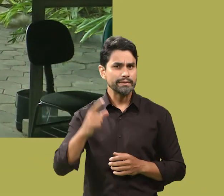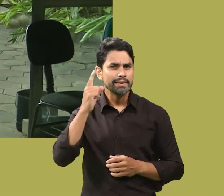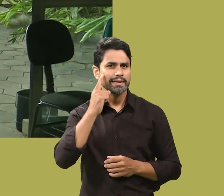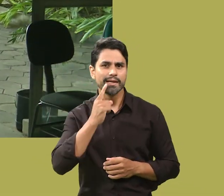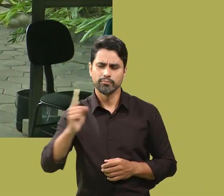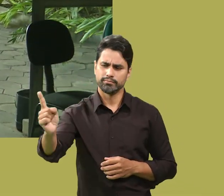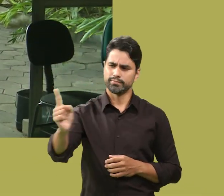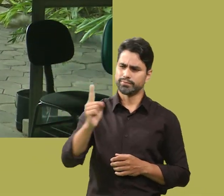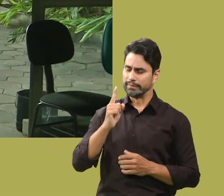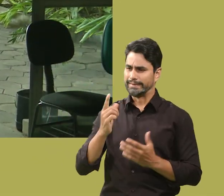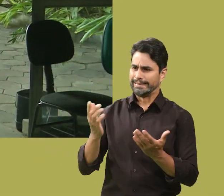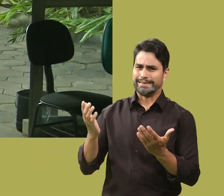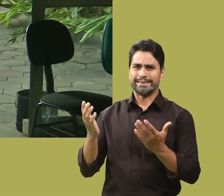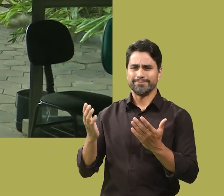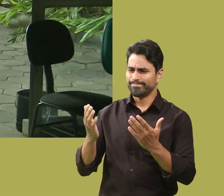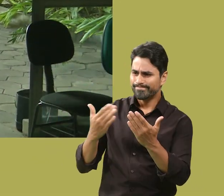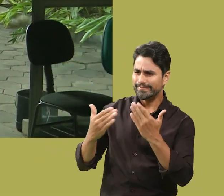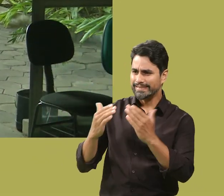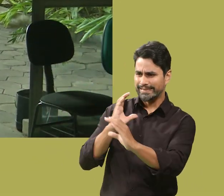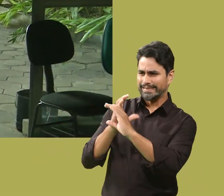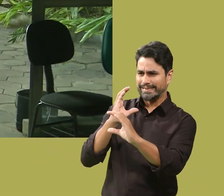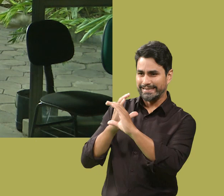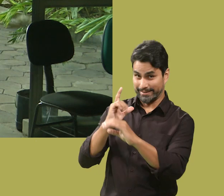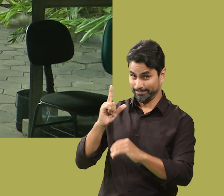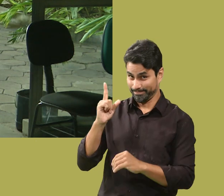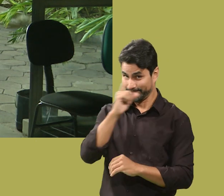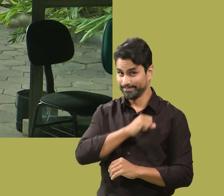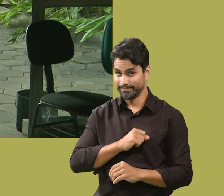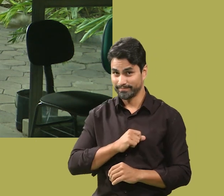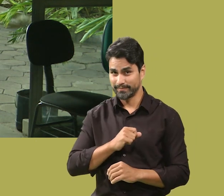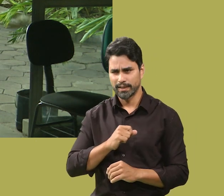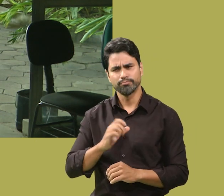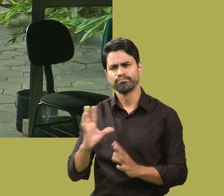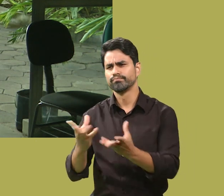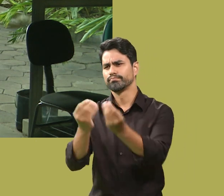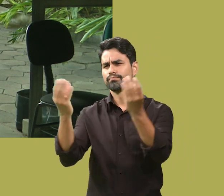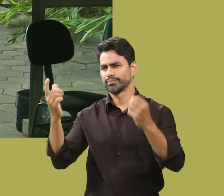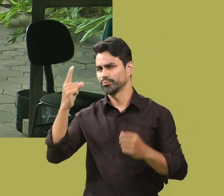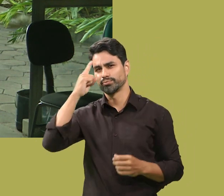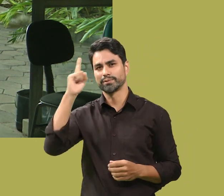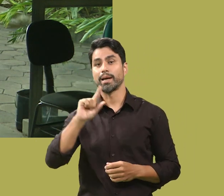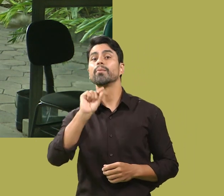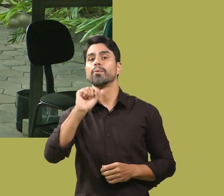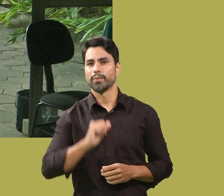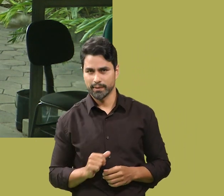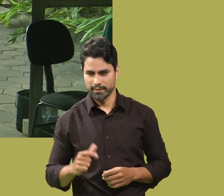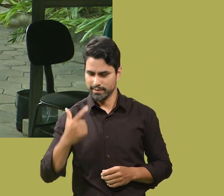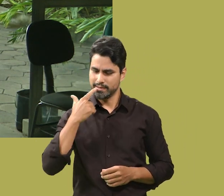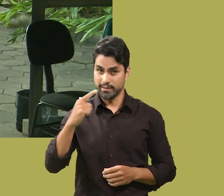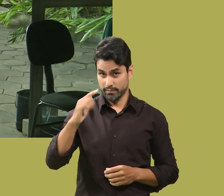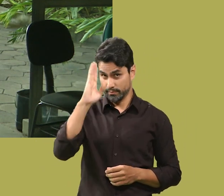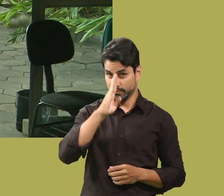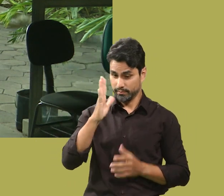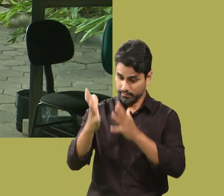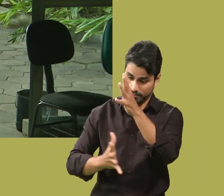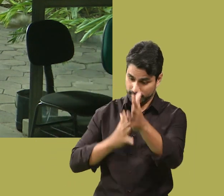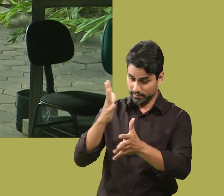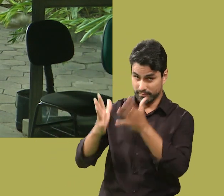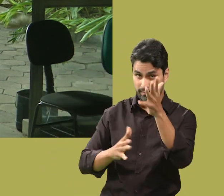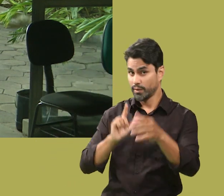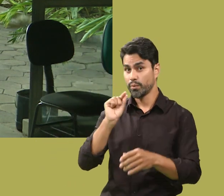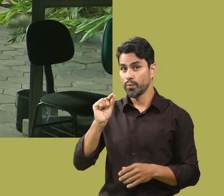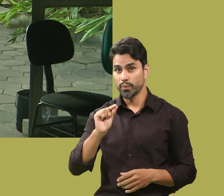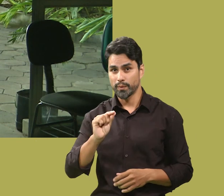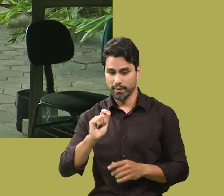Conseguir se comunicar com pessoas surdas é um grande desafio. Nem todo mundo sabe a língua brasileira de sinais.